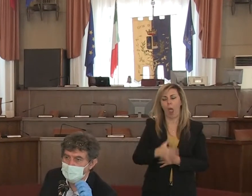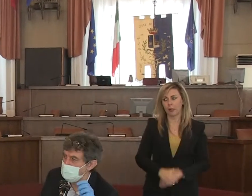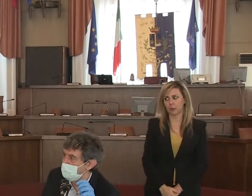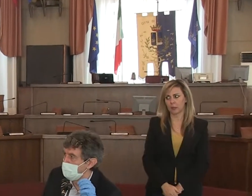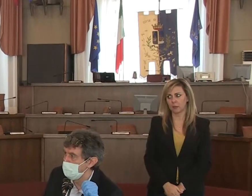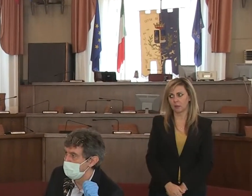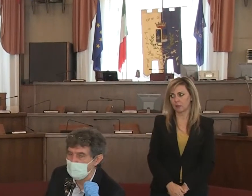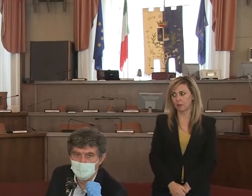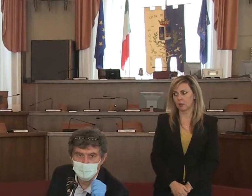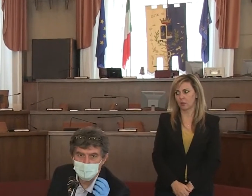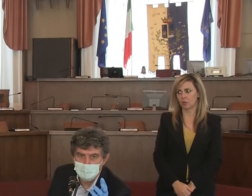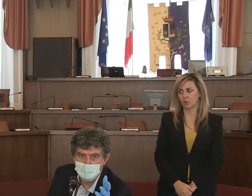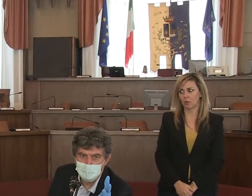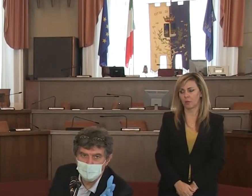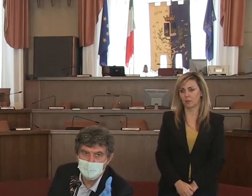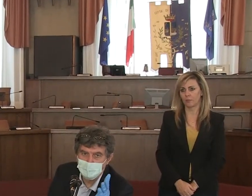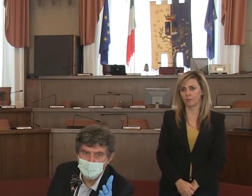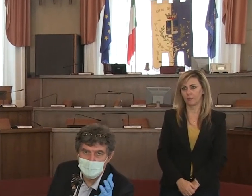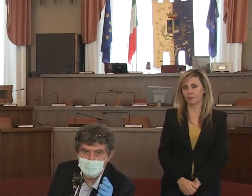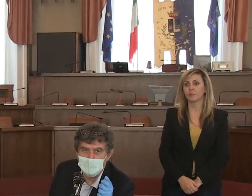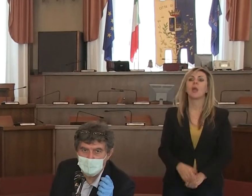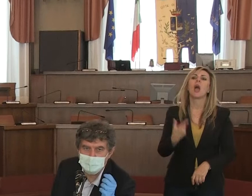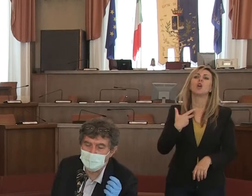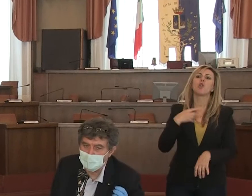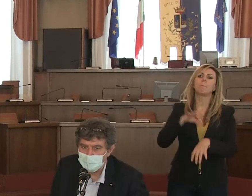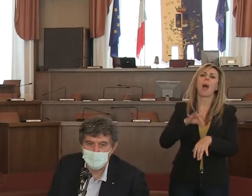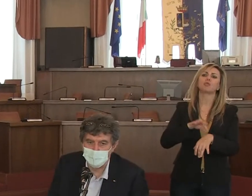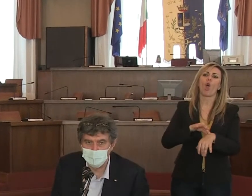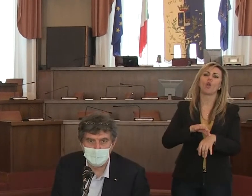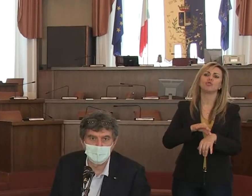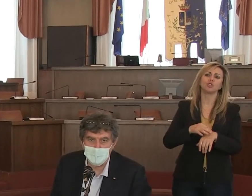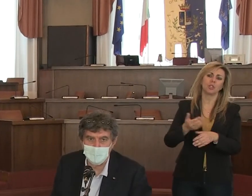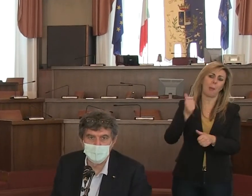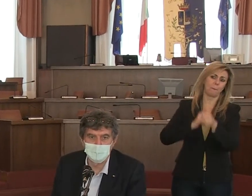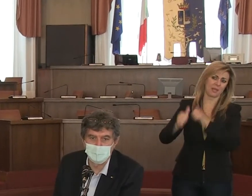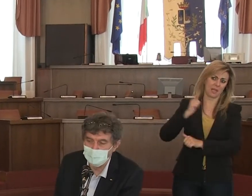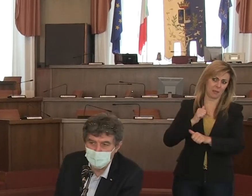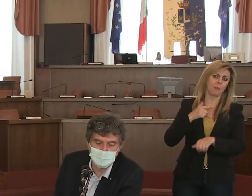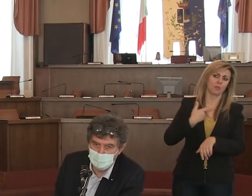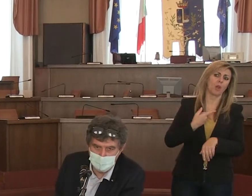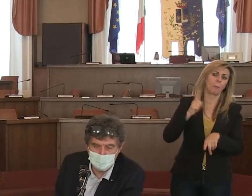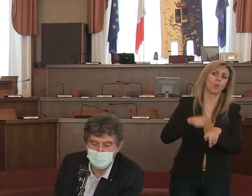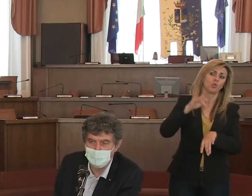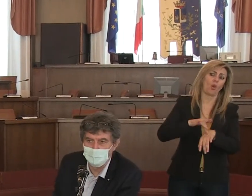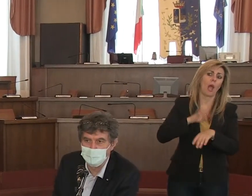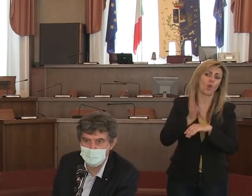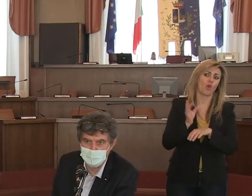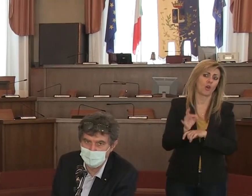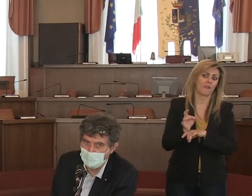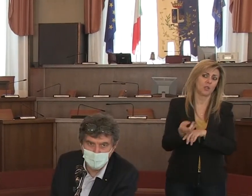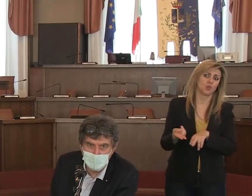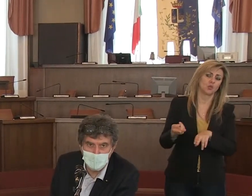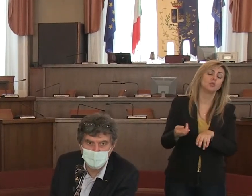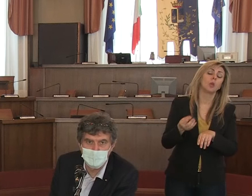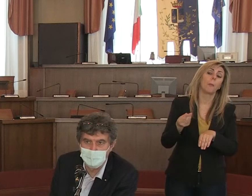Cioè sono persone che hanno avevano patologie pregresse che hanno poi incontratto anche il coronavirus sicuramente il coronavirus sarà